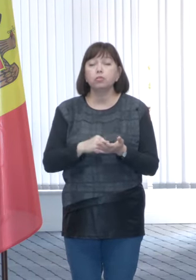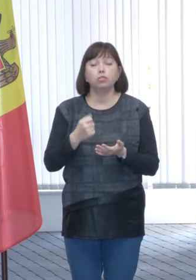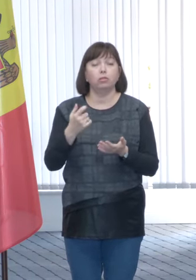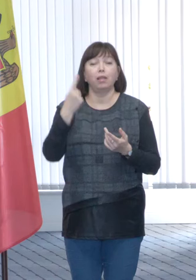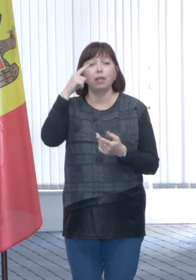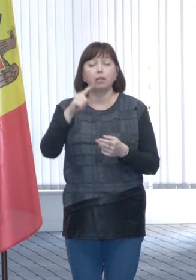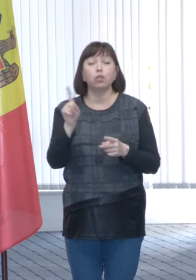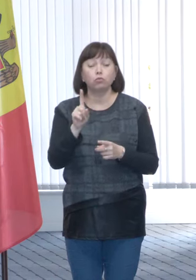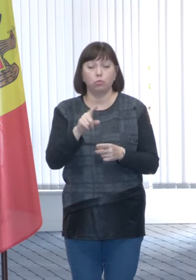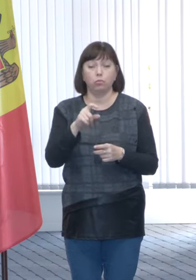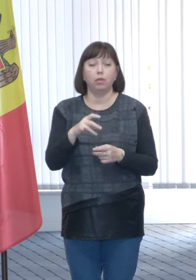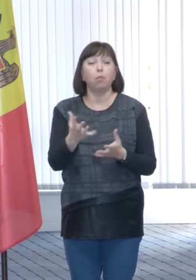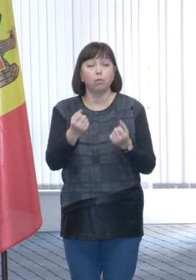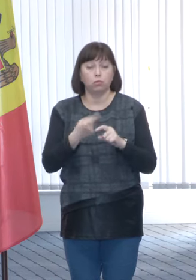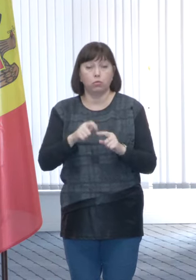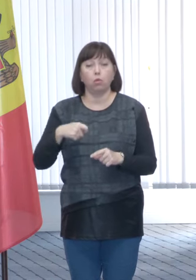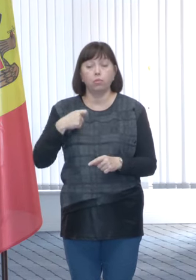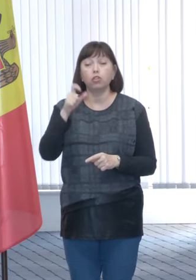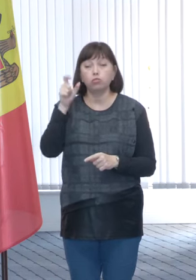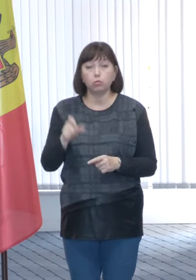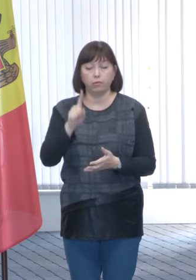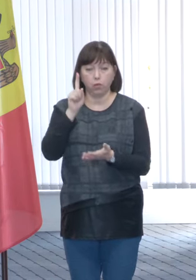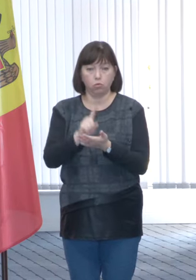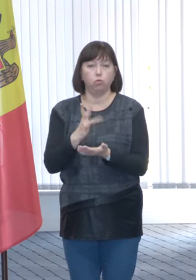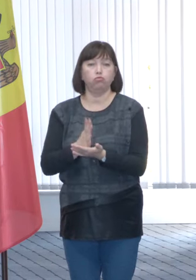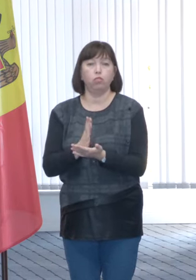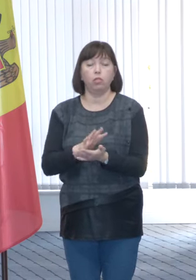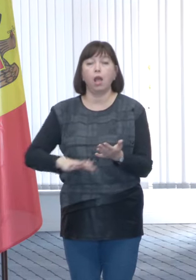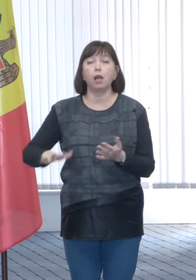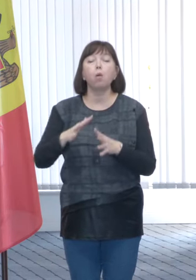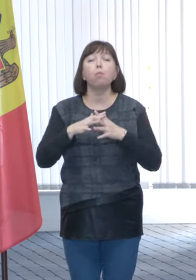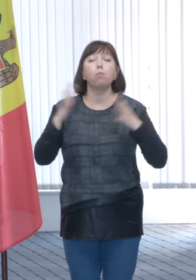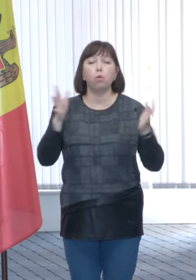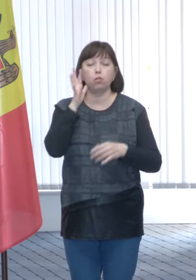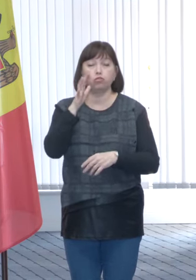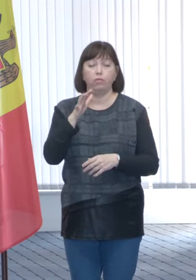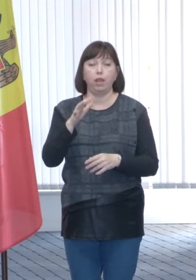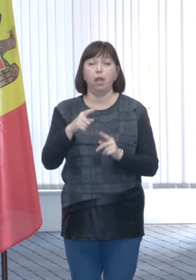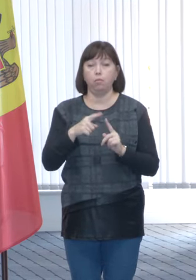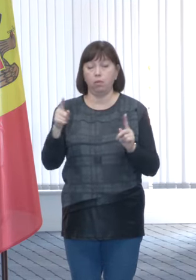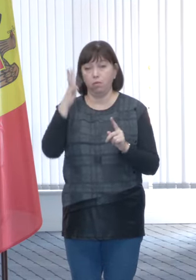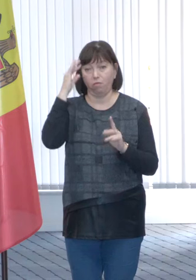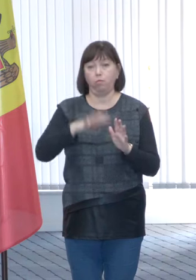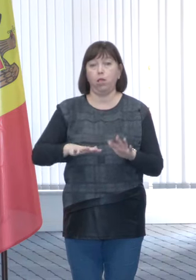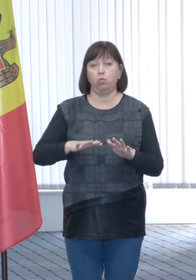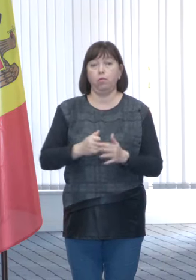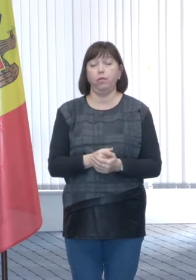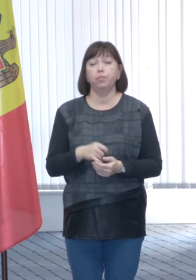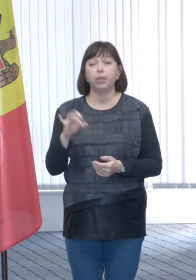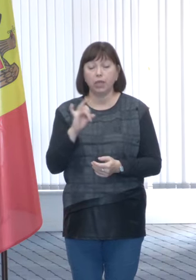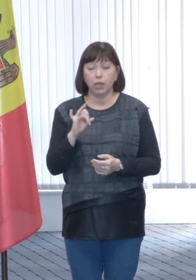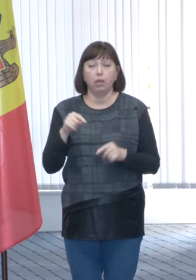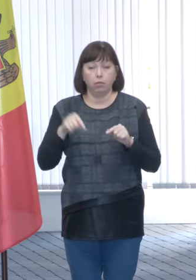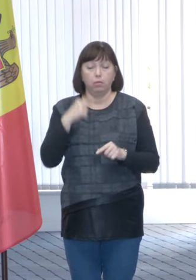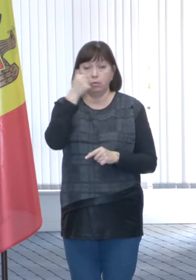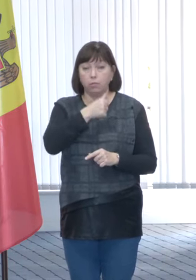este că pentru a beneficia de compensații persoana trebuie să se afle majoritatea timpului în Republica Moldova și în